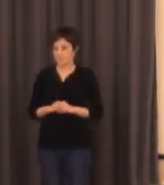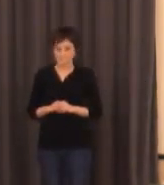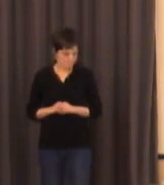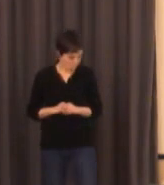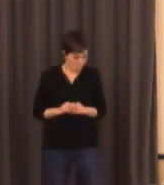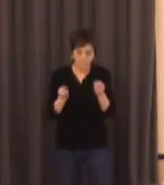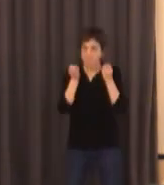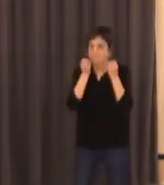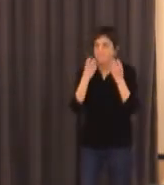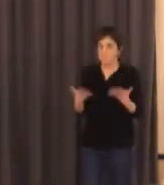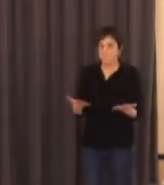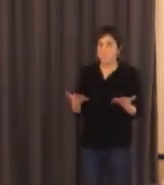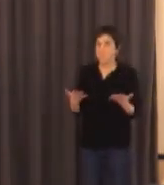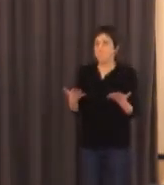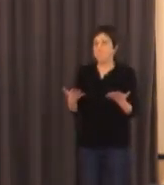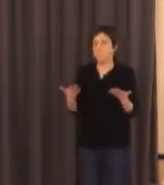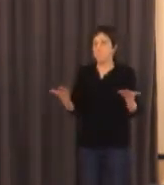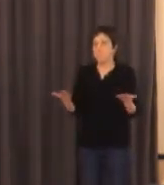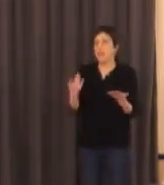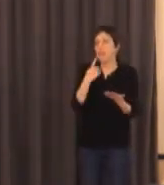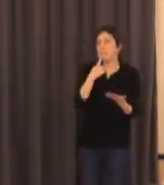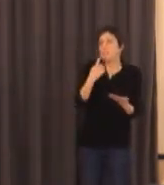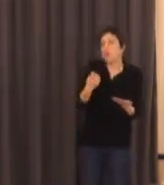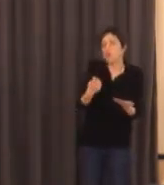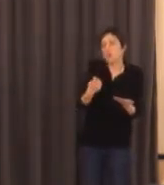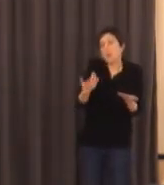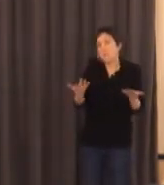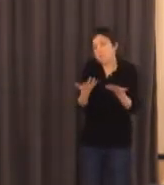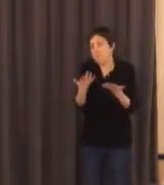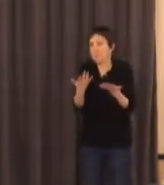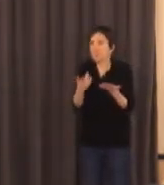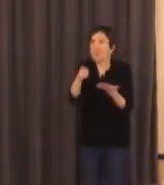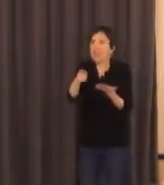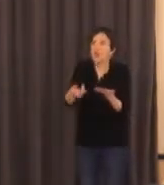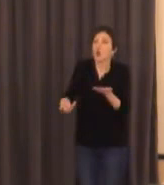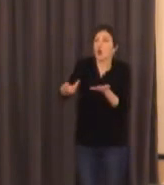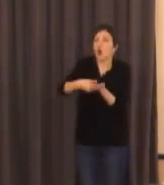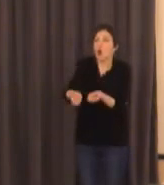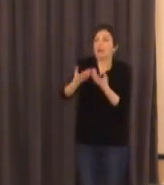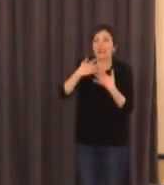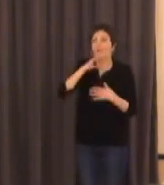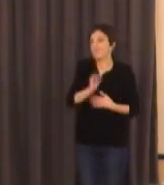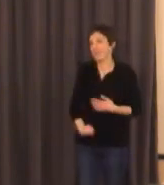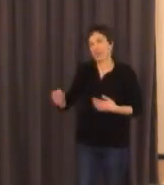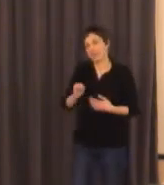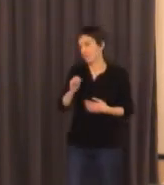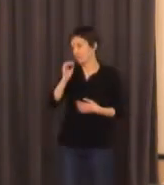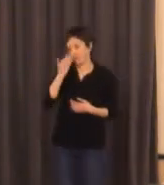bueno más que una pregunta es una apreciación fantástica la verdad Pepita